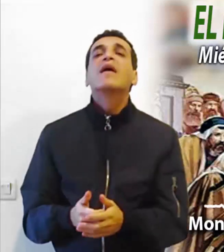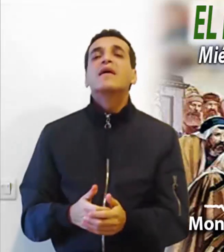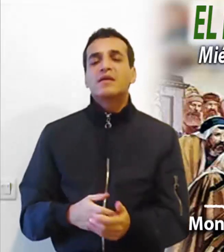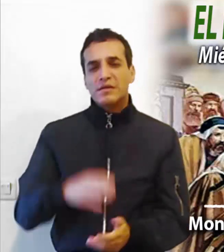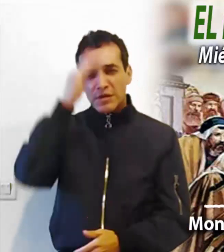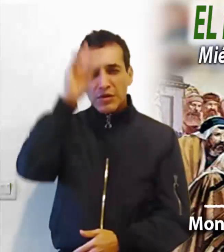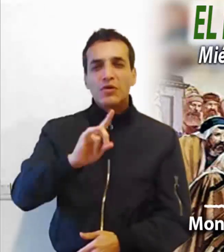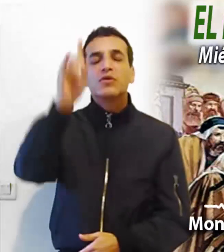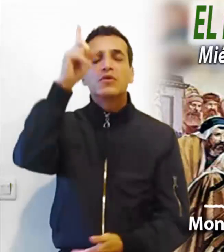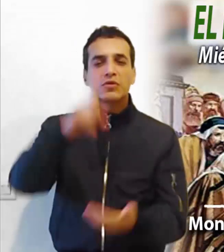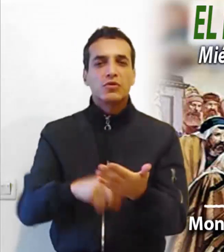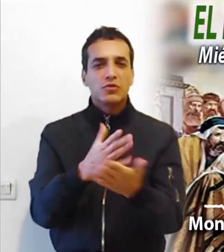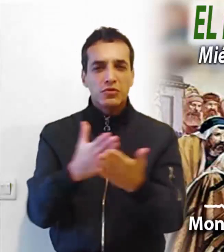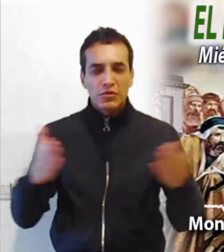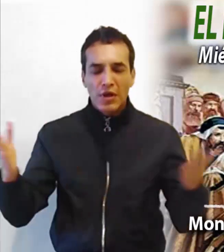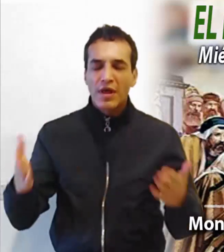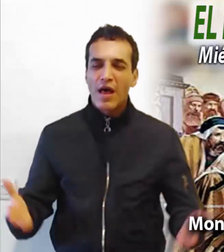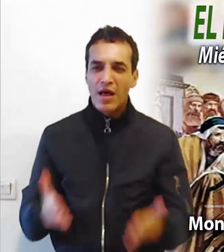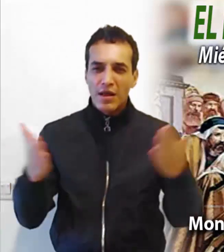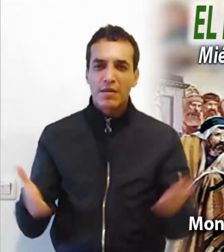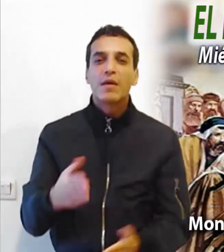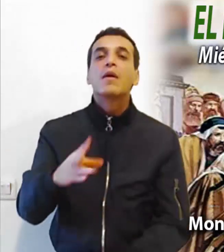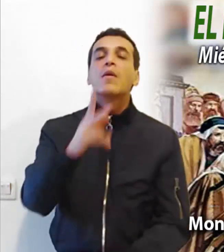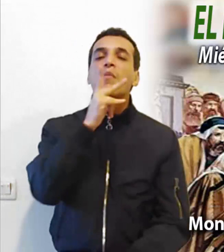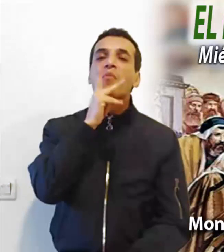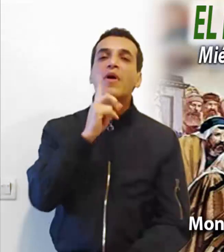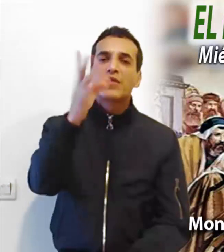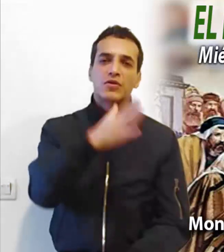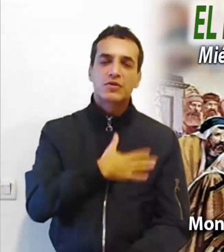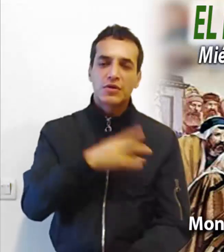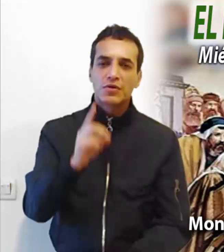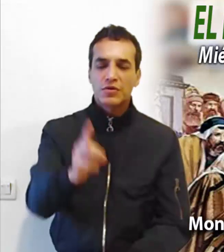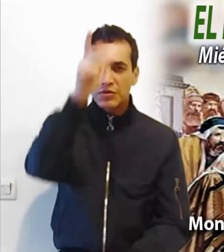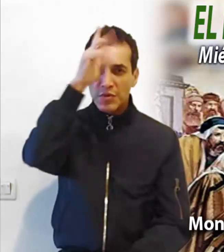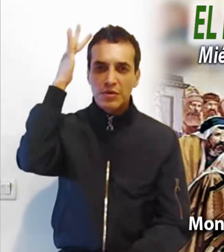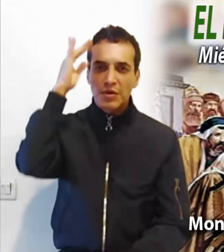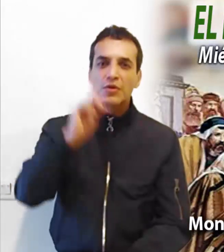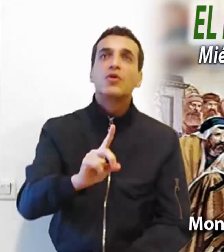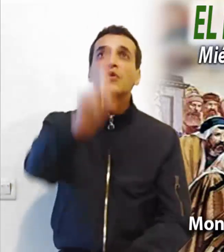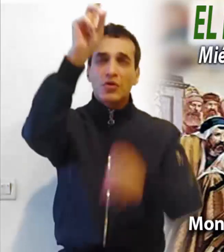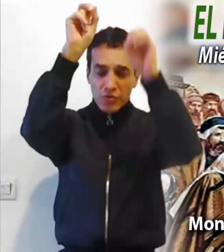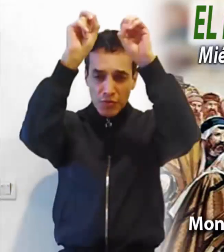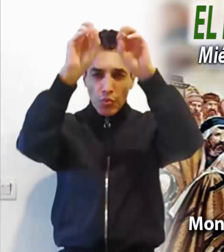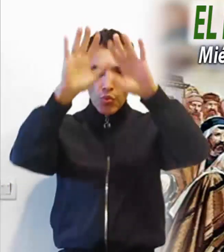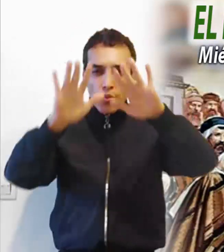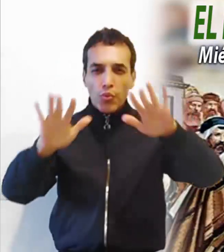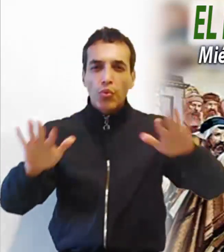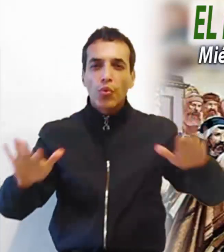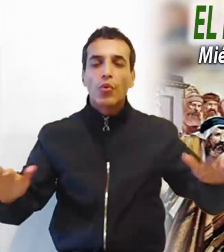el Señor está con nosotros. Señor, bendiga en nombre del Padre y del Hijo y del Espíritu Santo.